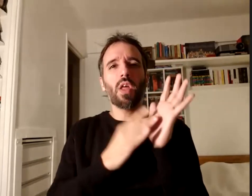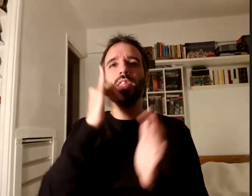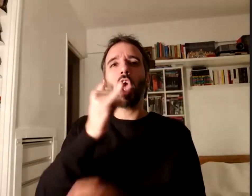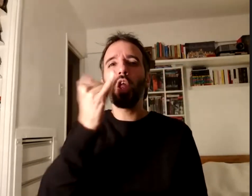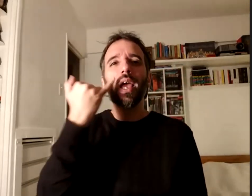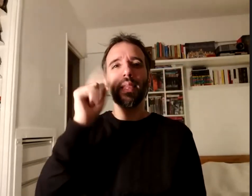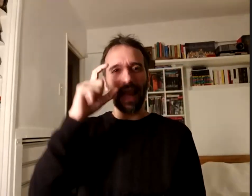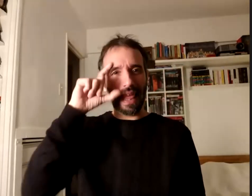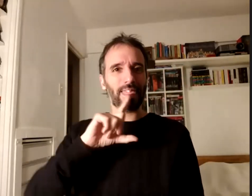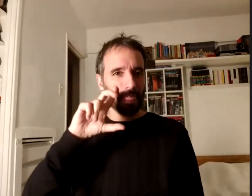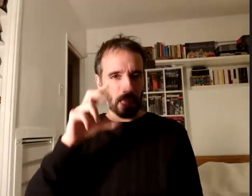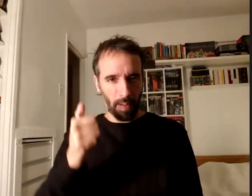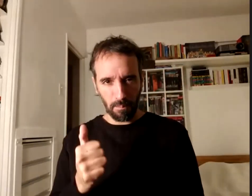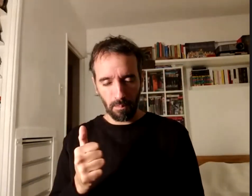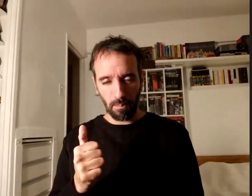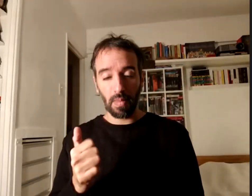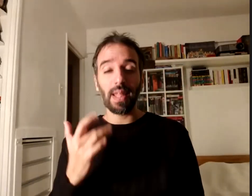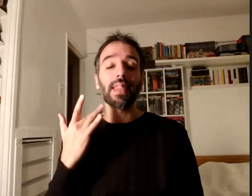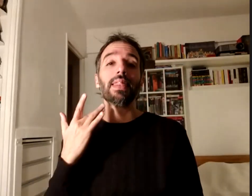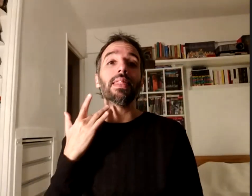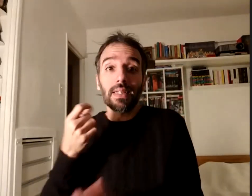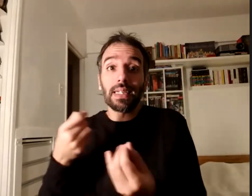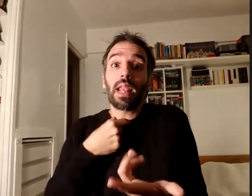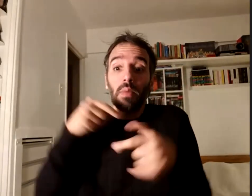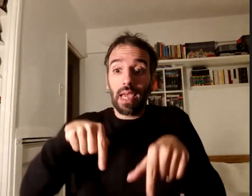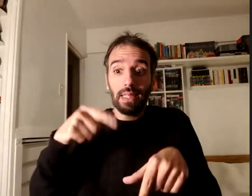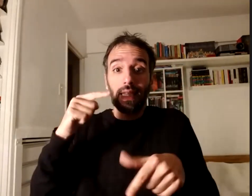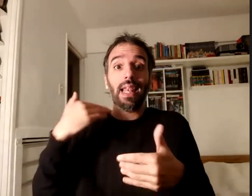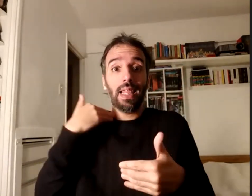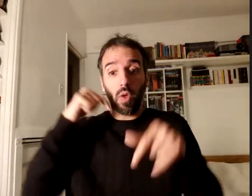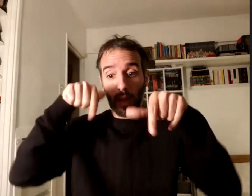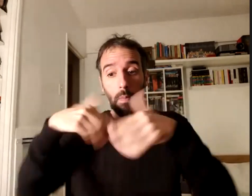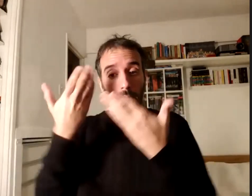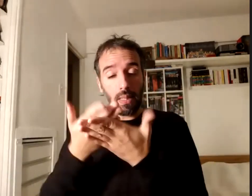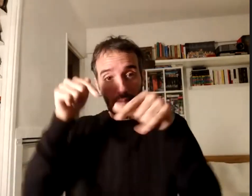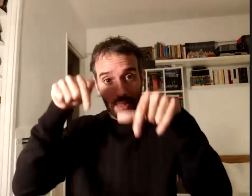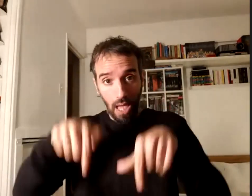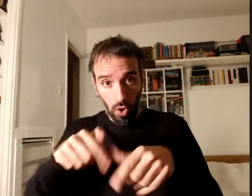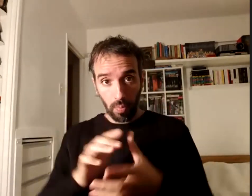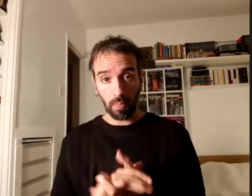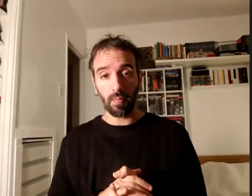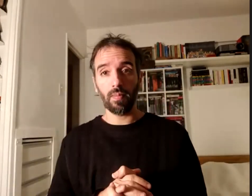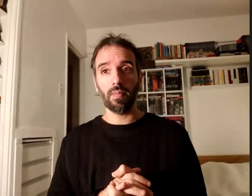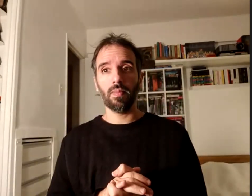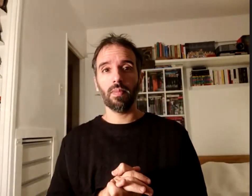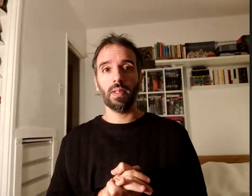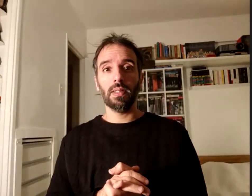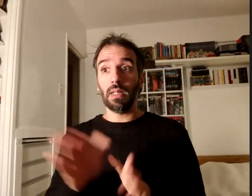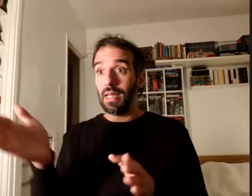deseamos que este libro que estamos presentando hoy y en Puyasada ya estamos trabajando como anuncio al